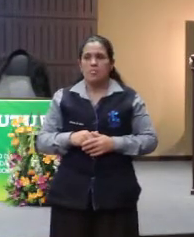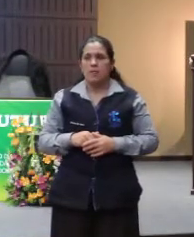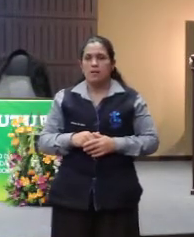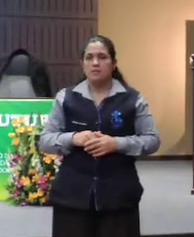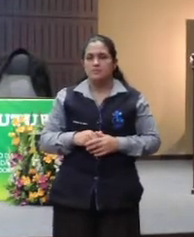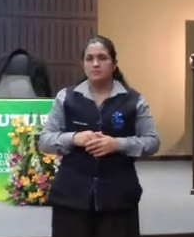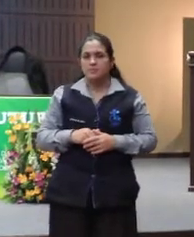Bom...